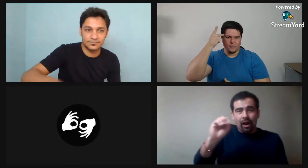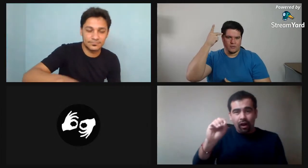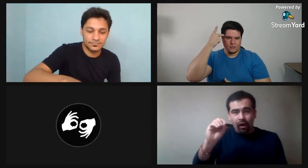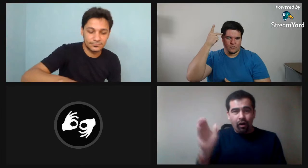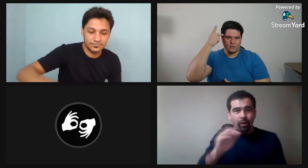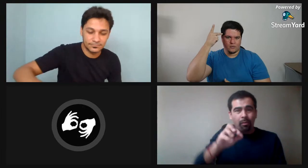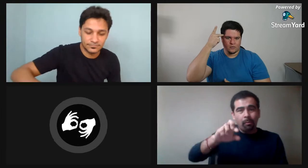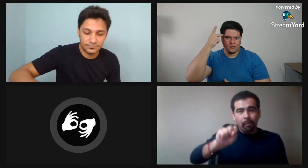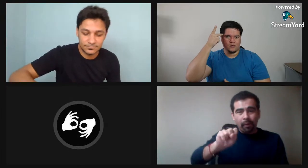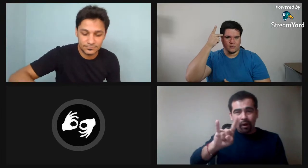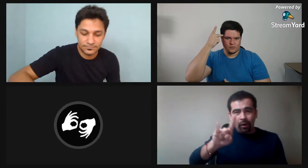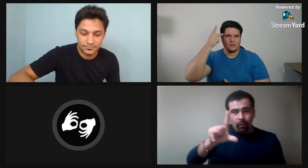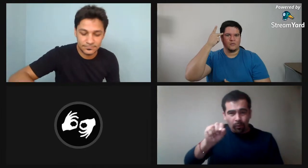Perdón, yo vivo en Sao Paulo.